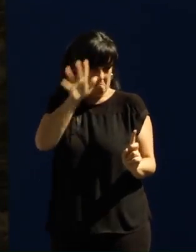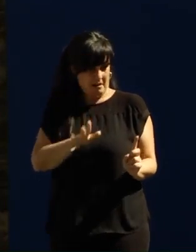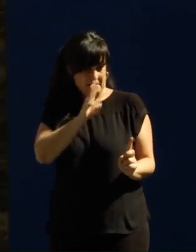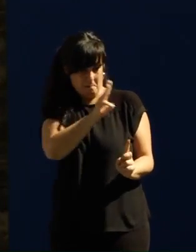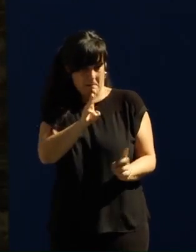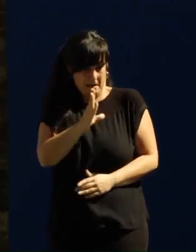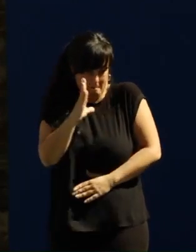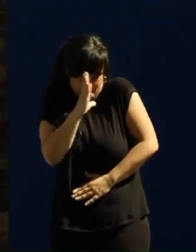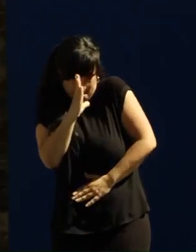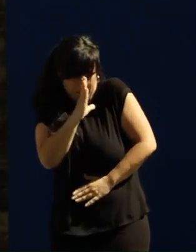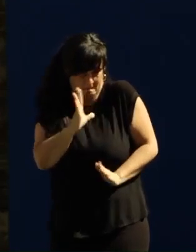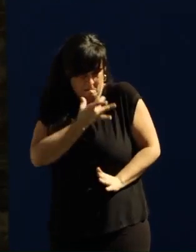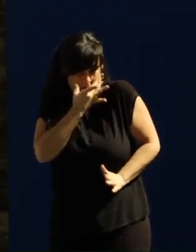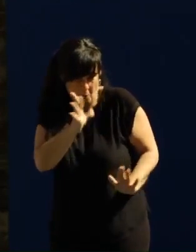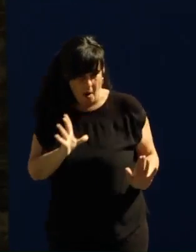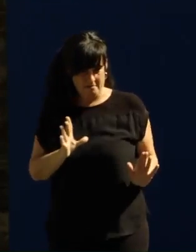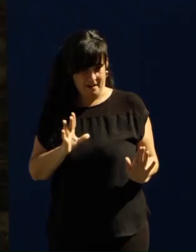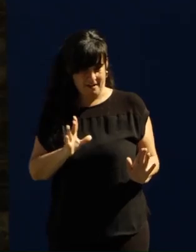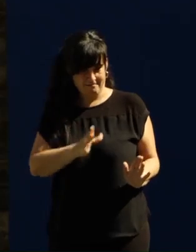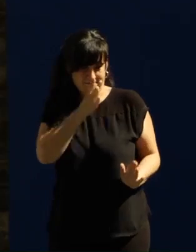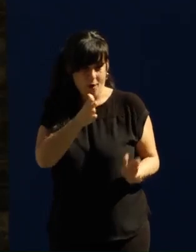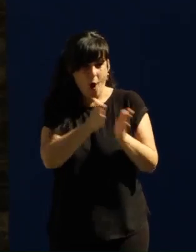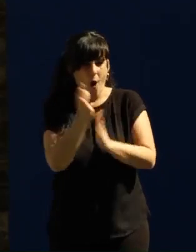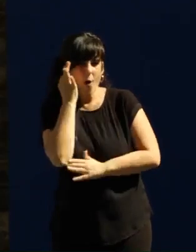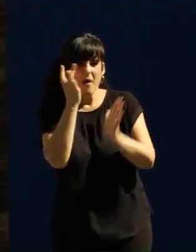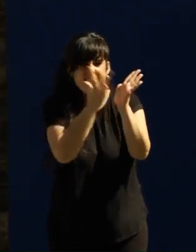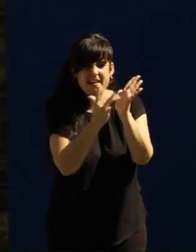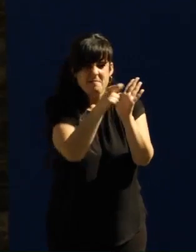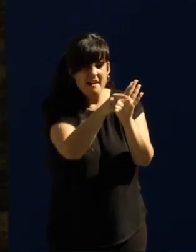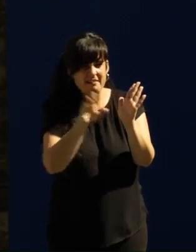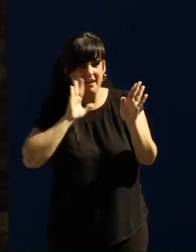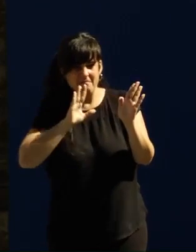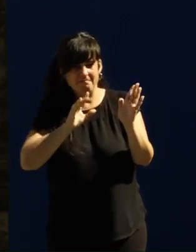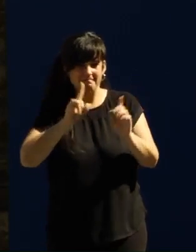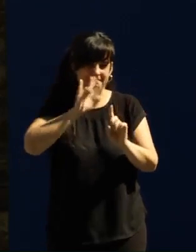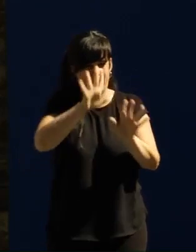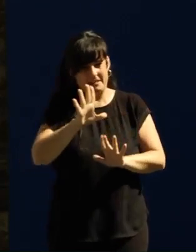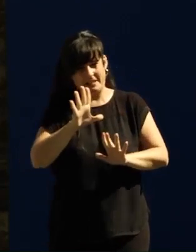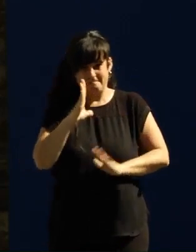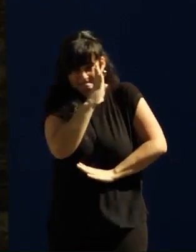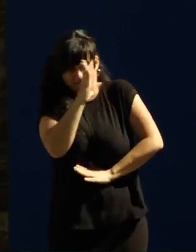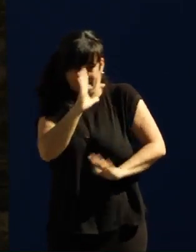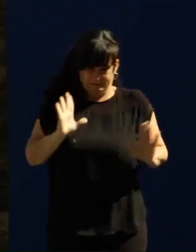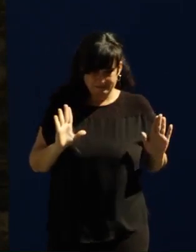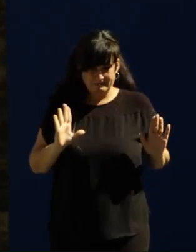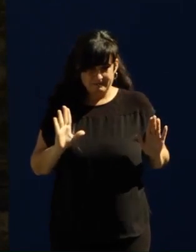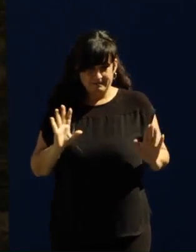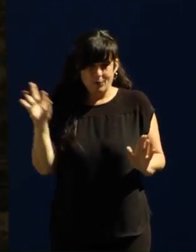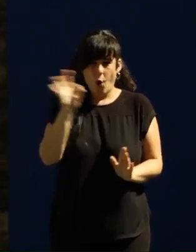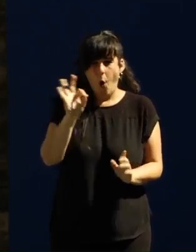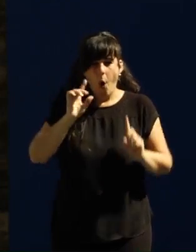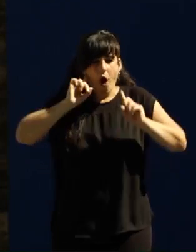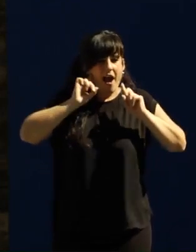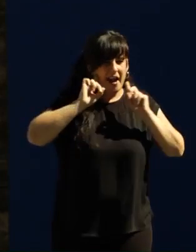partido de Rita Barberá. Como si nos quisiera esconder que es del partido de Soria. Como si nos quisiera esconder que es del partido de la